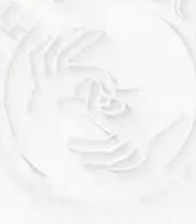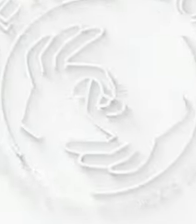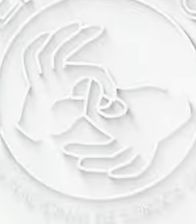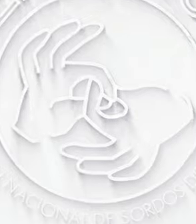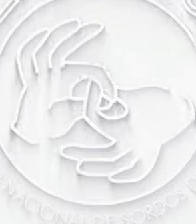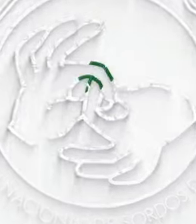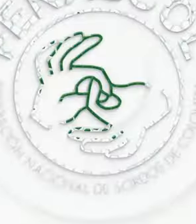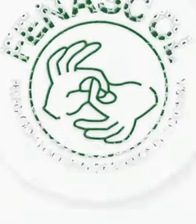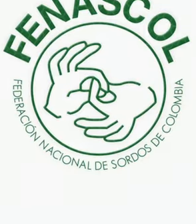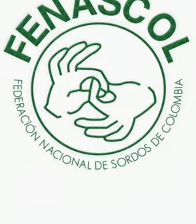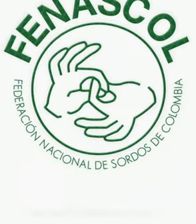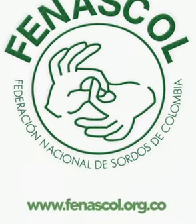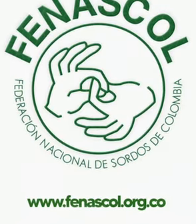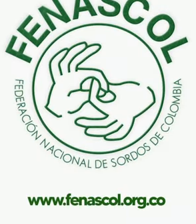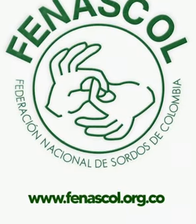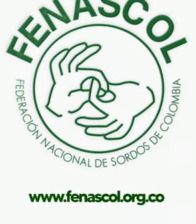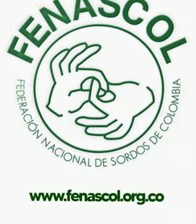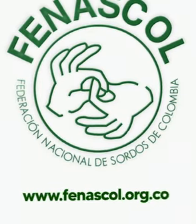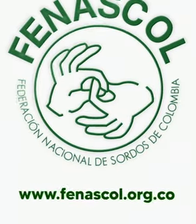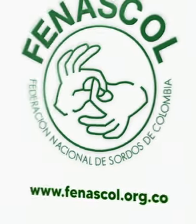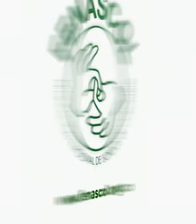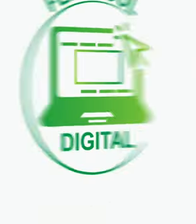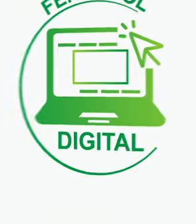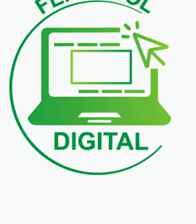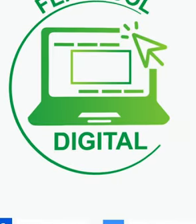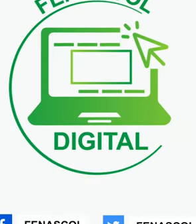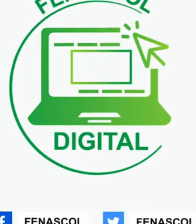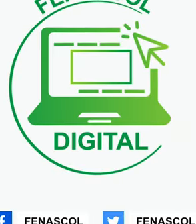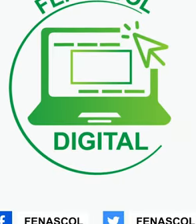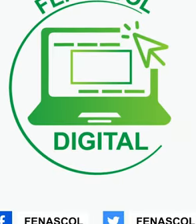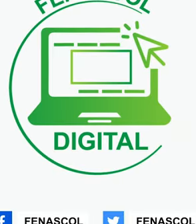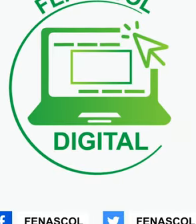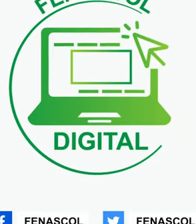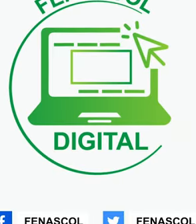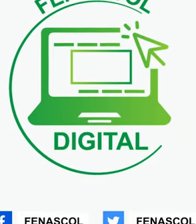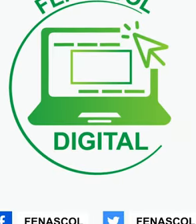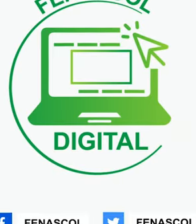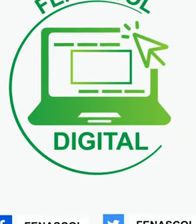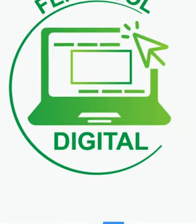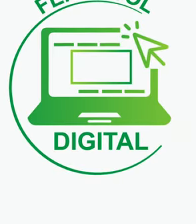¡Suscríbete al canal! ¡Gracias! ¡Gracias! ¡Gracias! ¡Gracias!